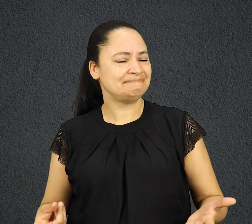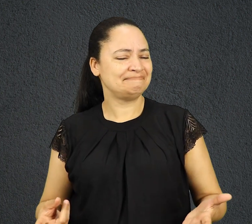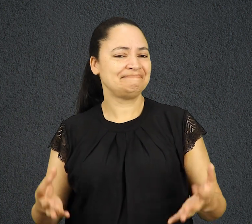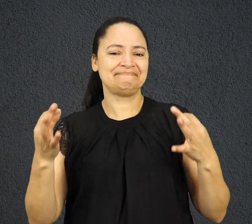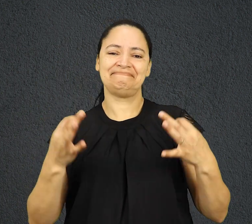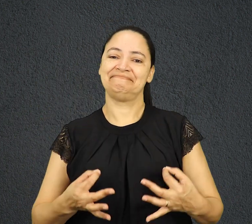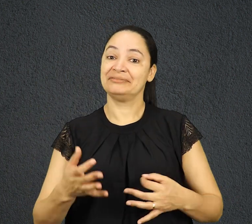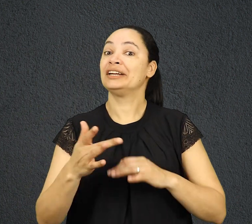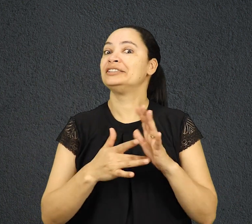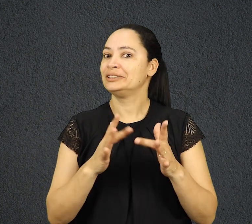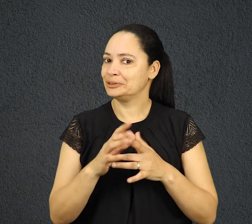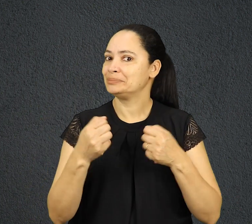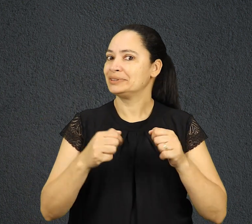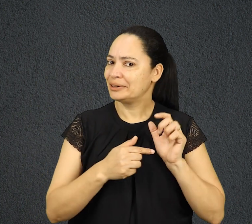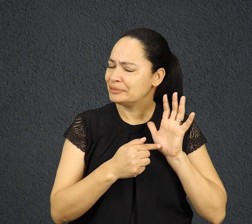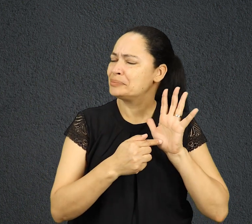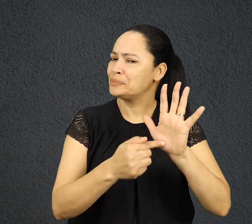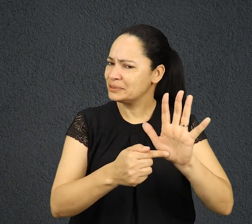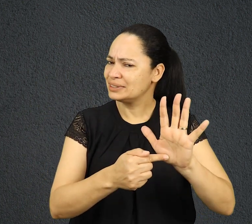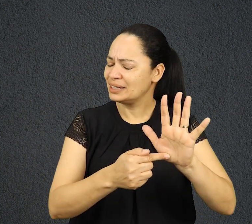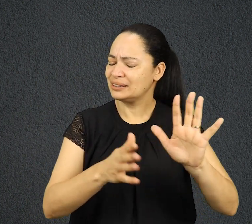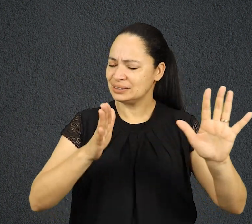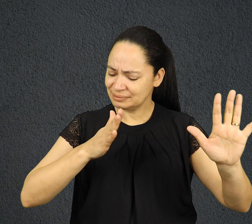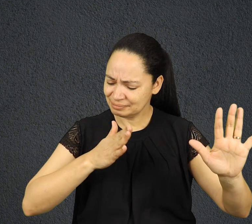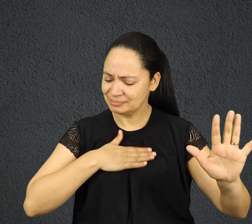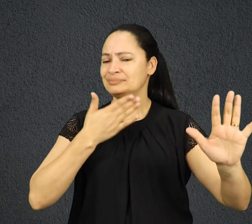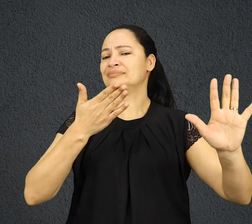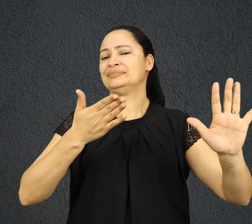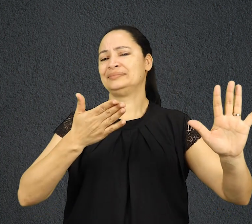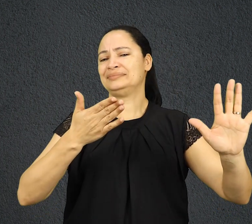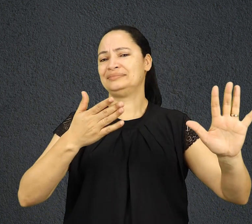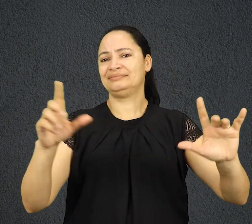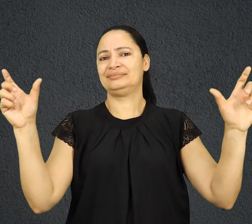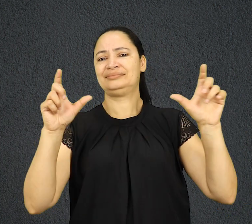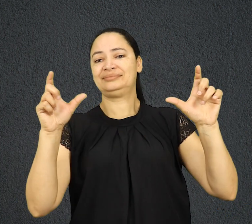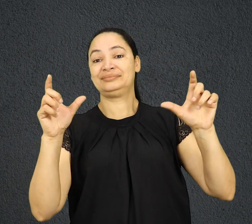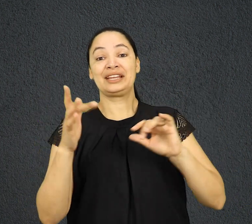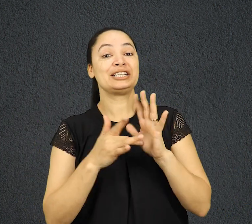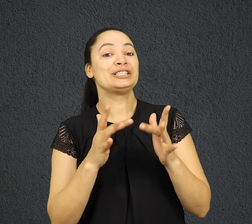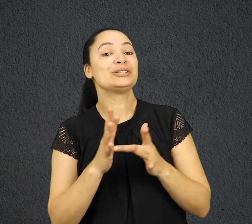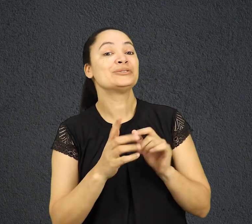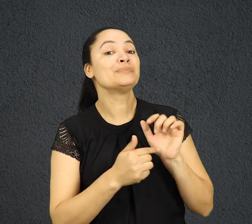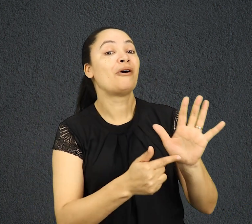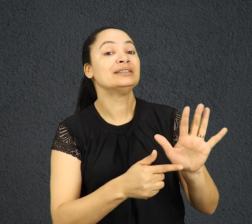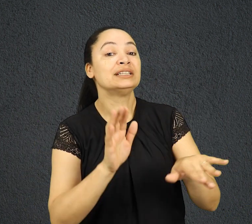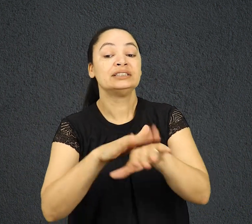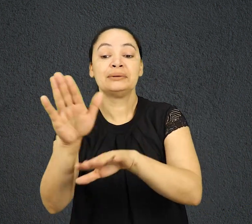certeza, Jesus teria de fazer algo que os impactasse profundamente, e Ele faz isso colocando uma criança no meio